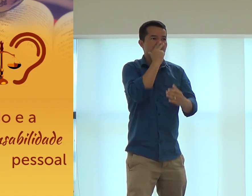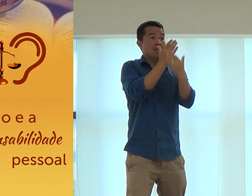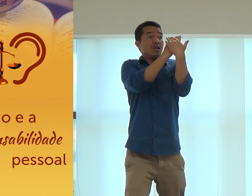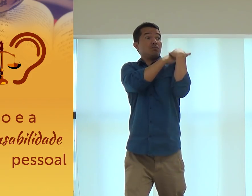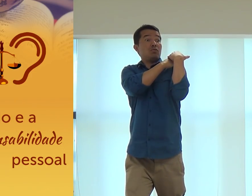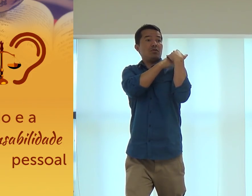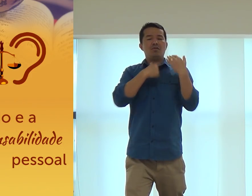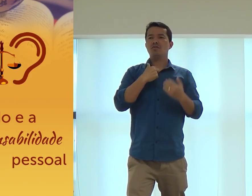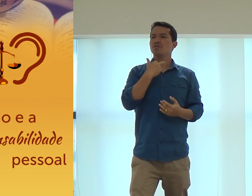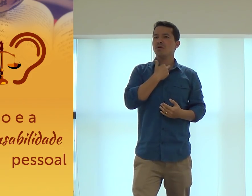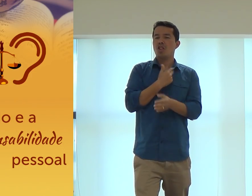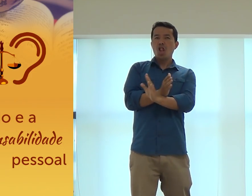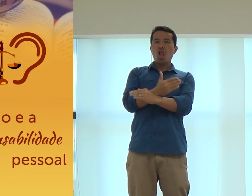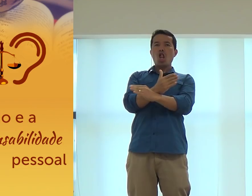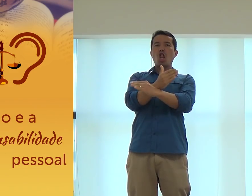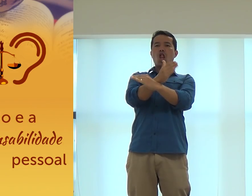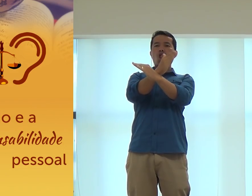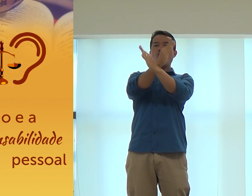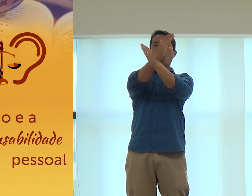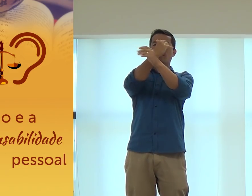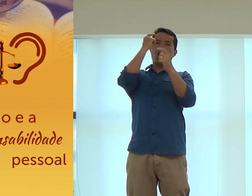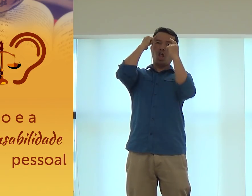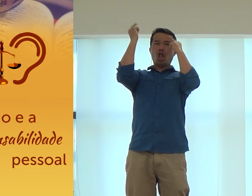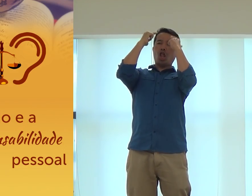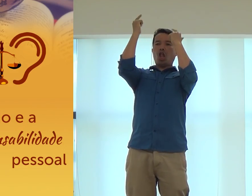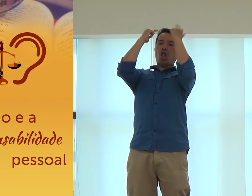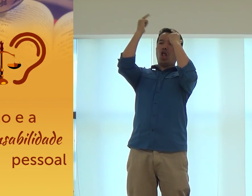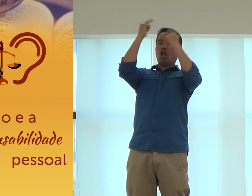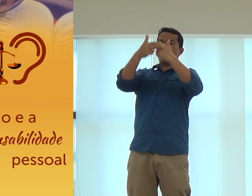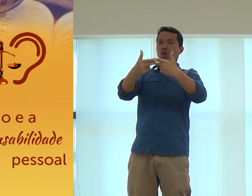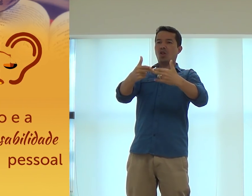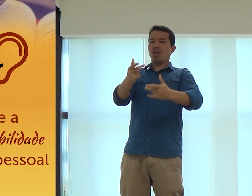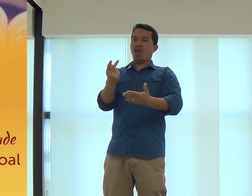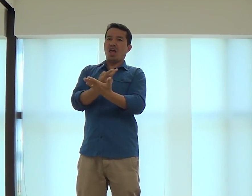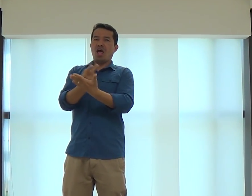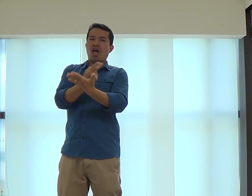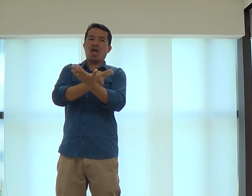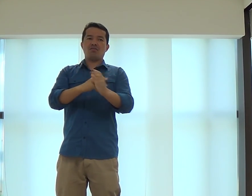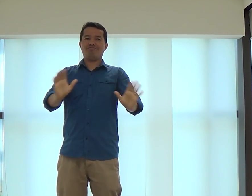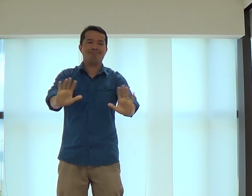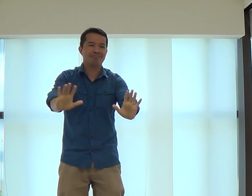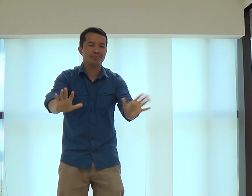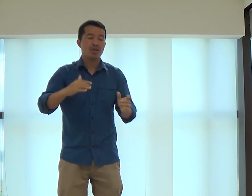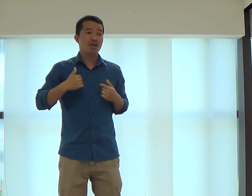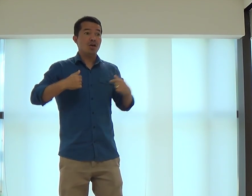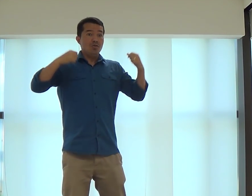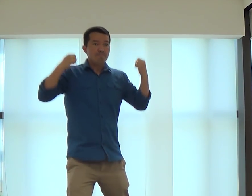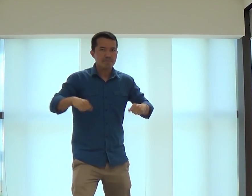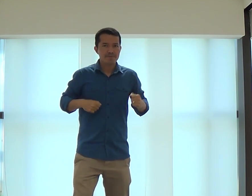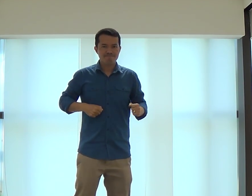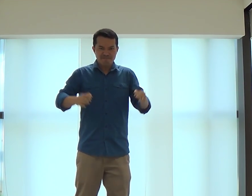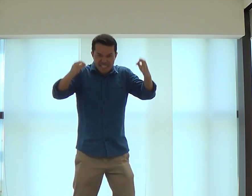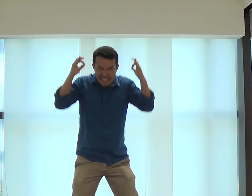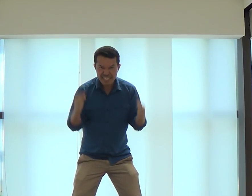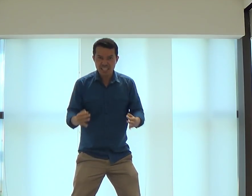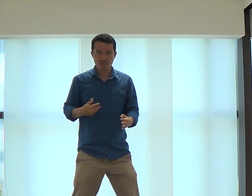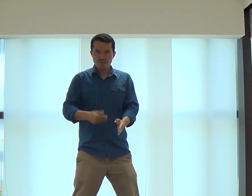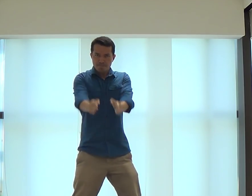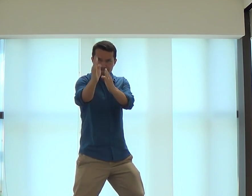certo. Então, por exemplo, se eu tenho responsabilidade, eu não posso fazer tudo de qualquer jeito, fazer as coisas erradas, não. Eu preciso